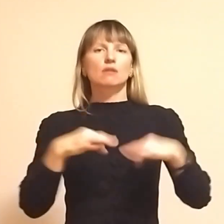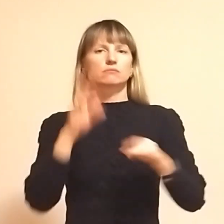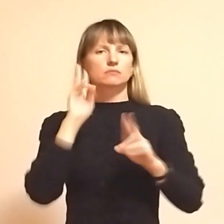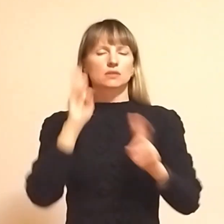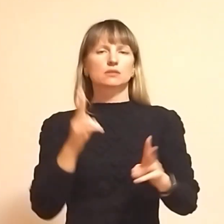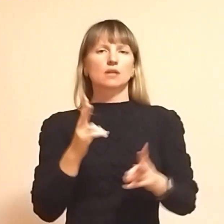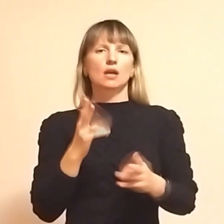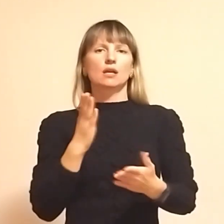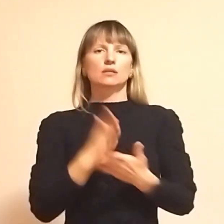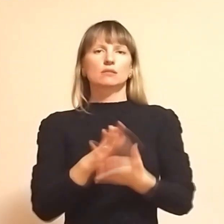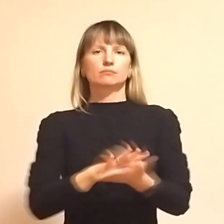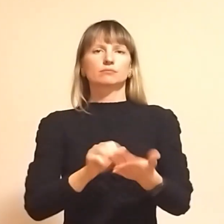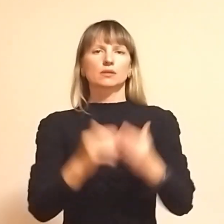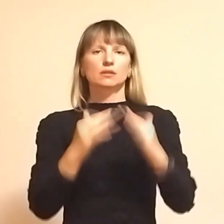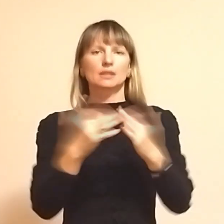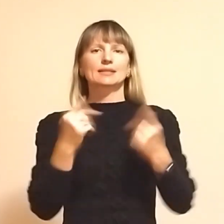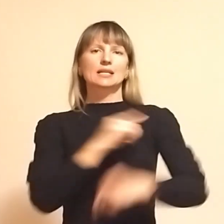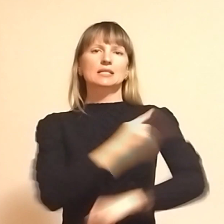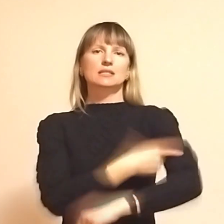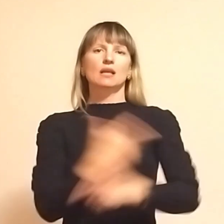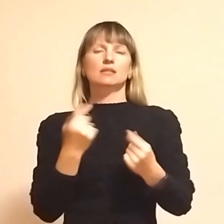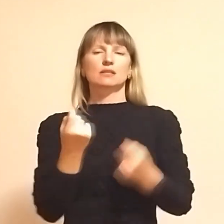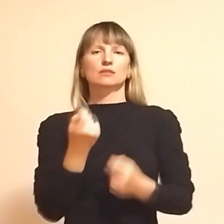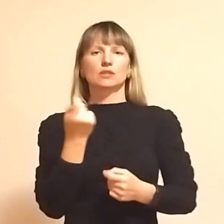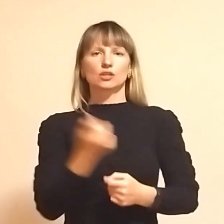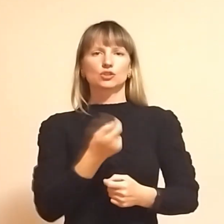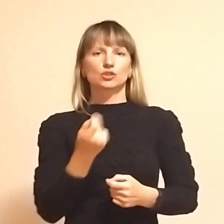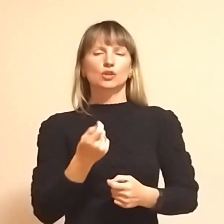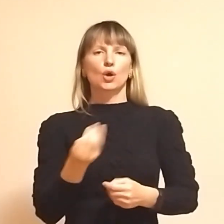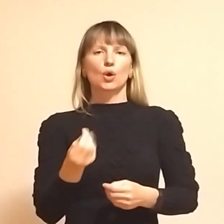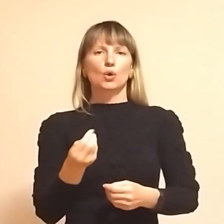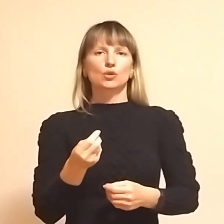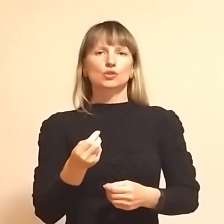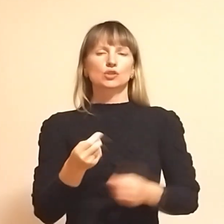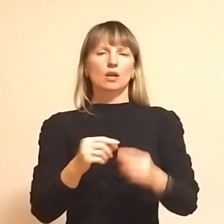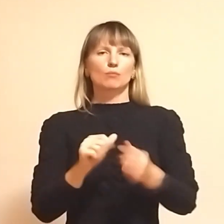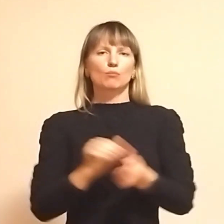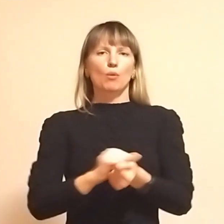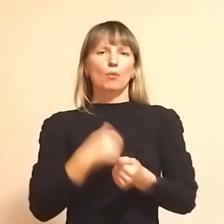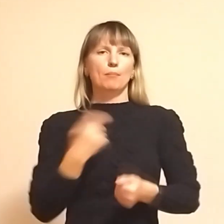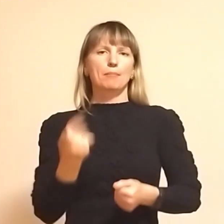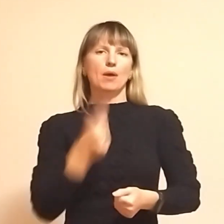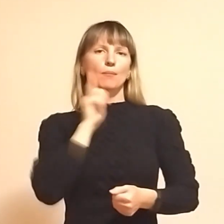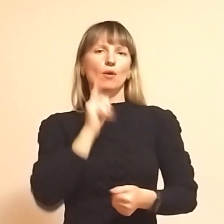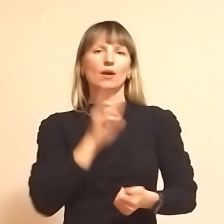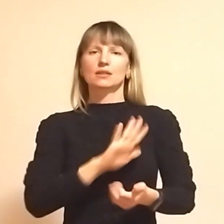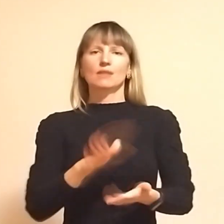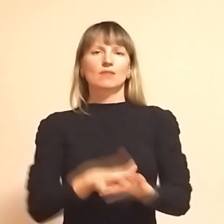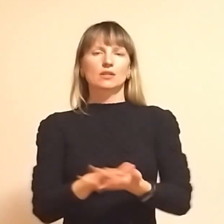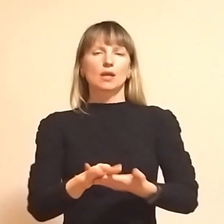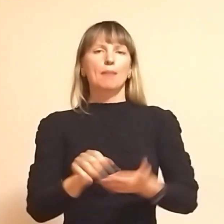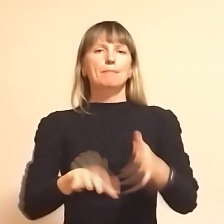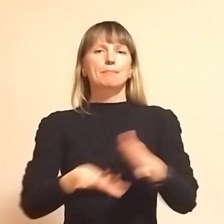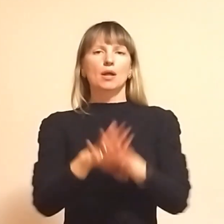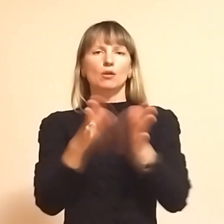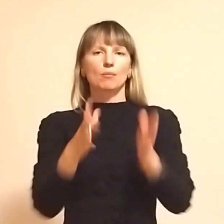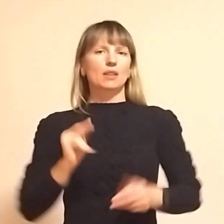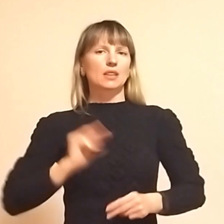Побиті хати є. Де сильно, а де тільки трішечки. Грошей готівкою у мене мало. Поки не витрачаю. Банкомати не працюють.